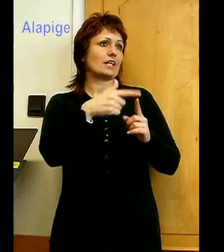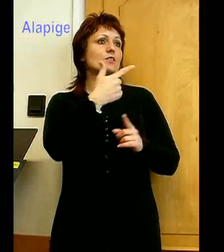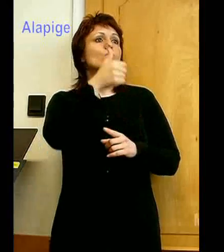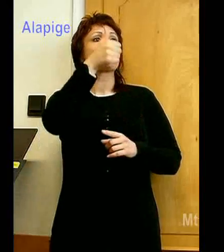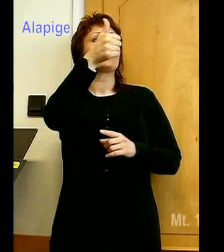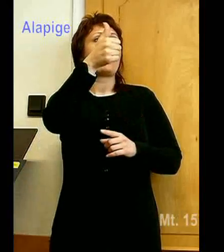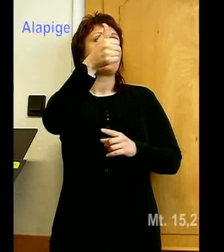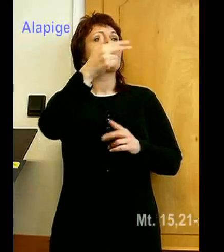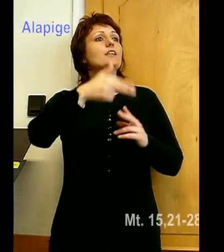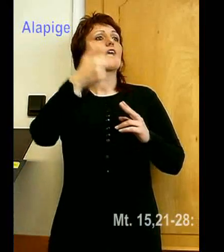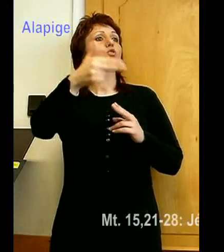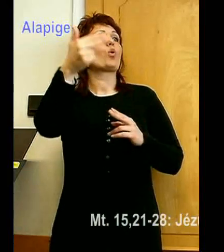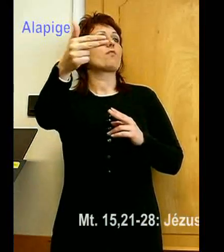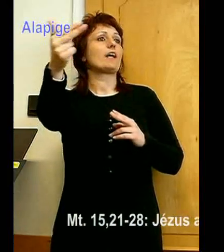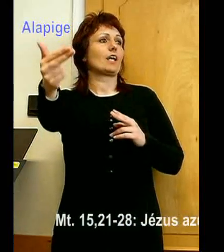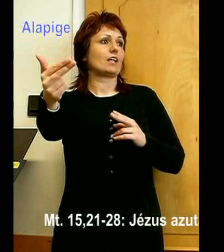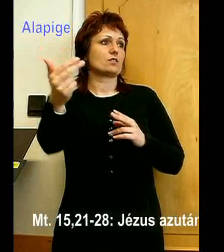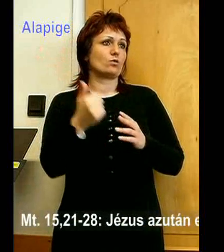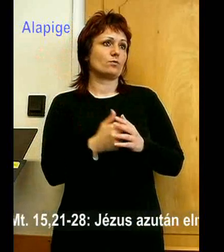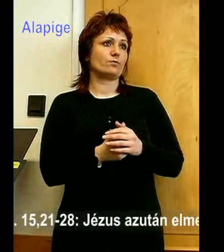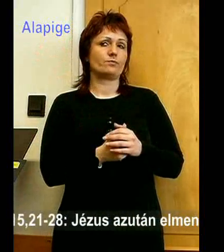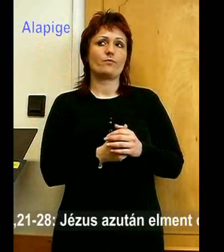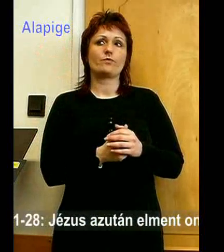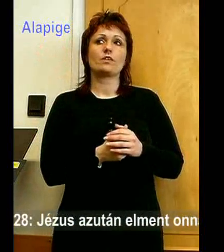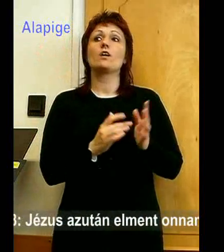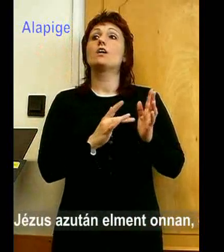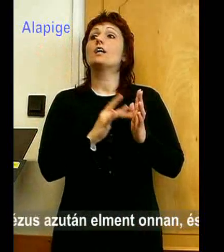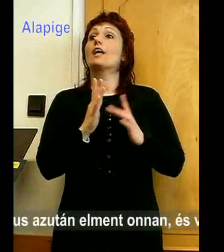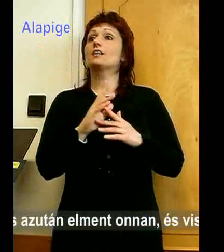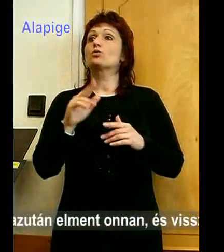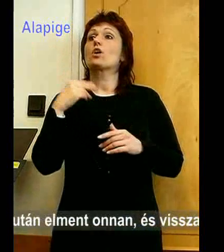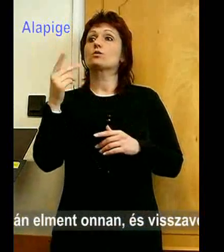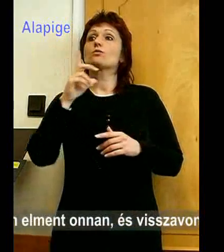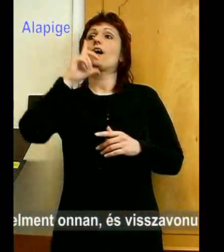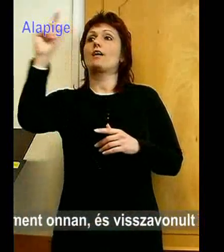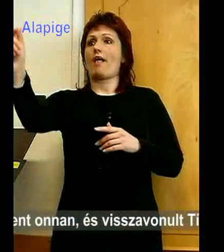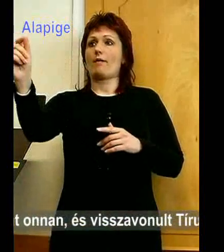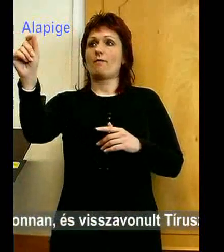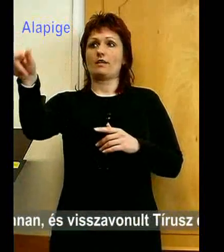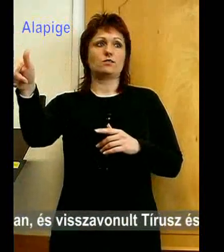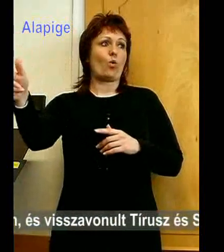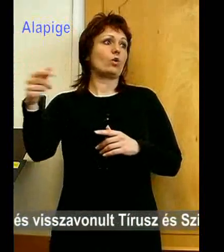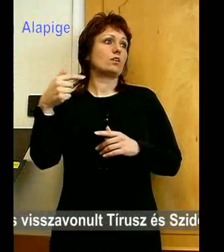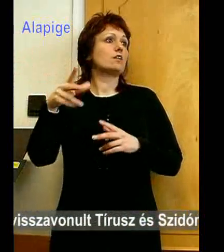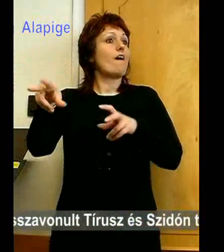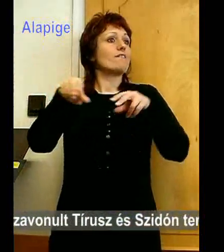következő versek. Jézus az után elment onnan és visszavanult Tíusz és Szidont